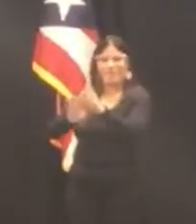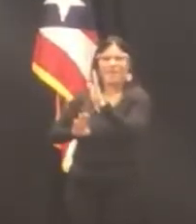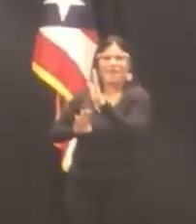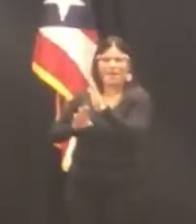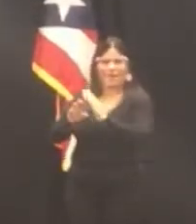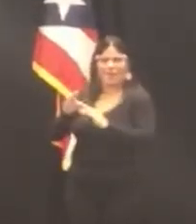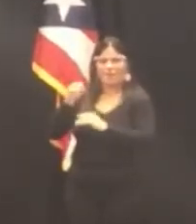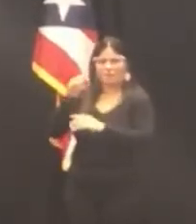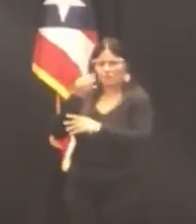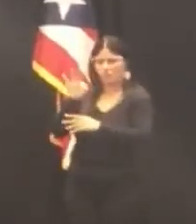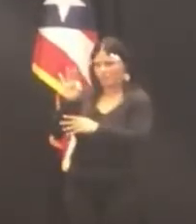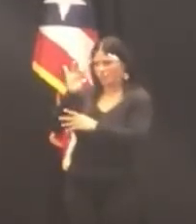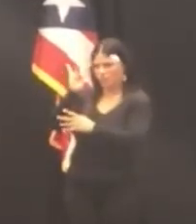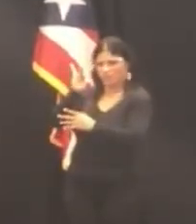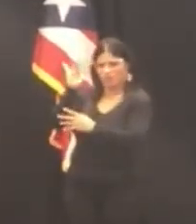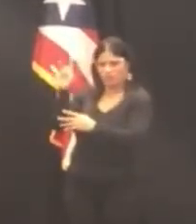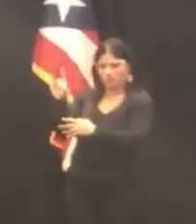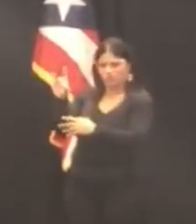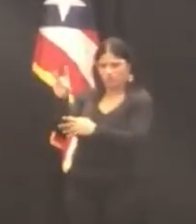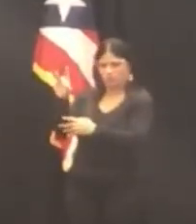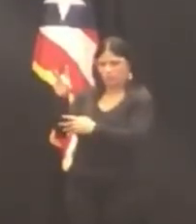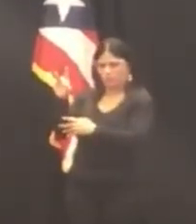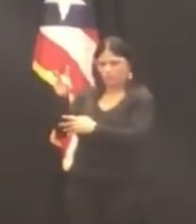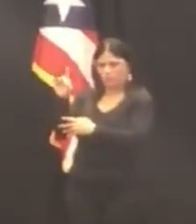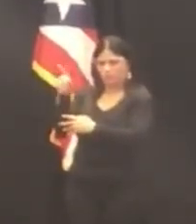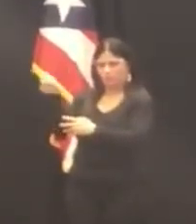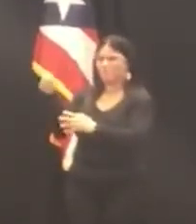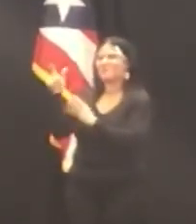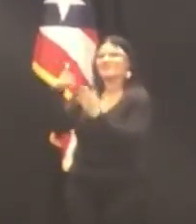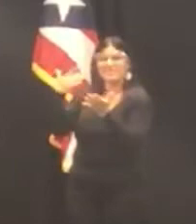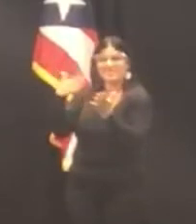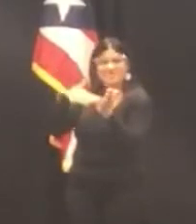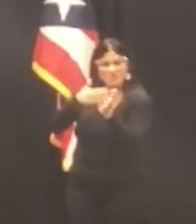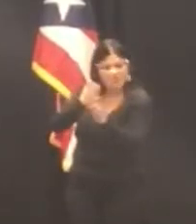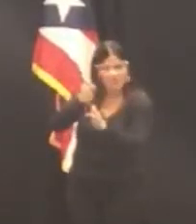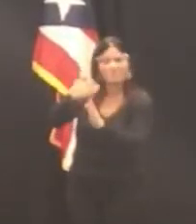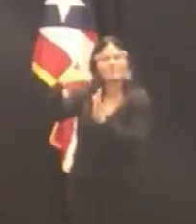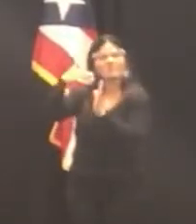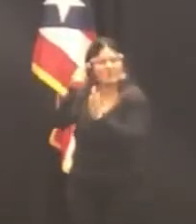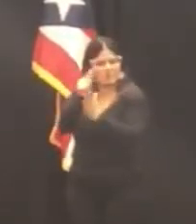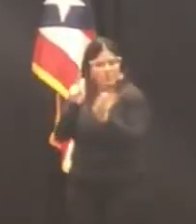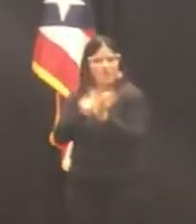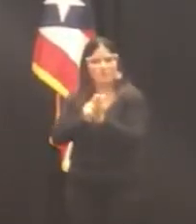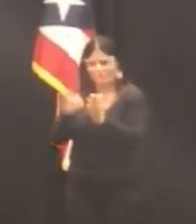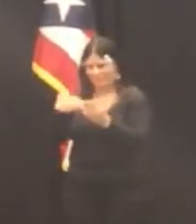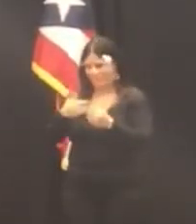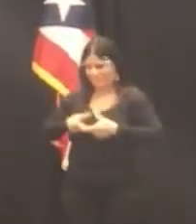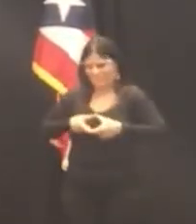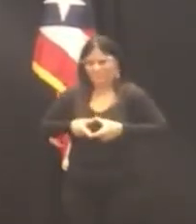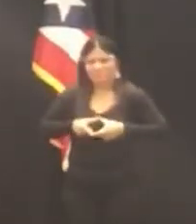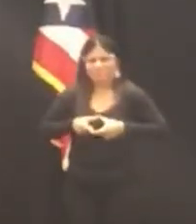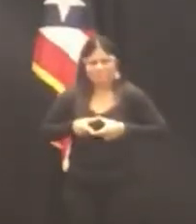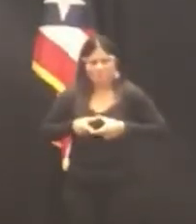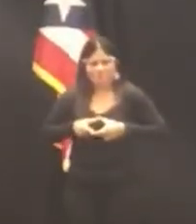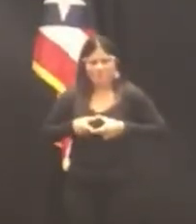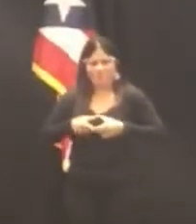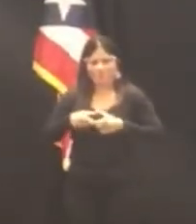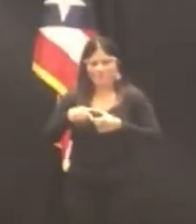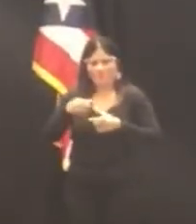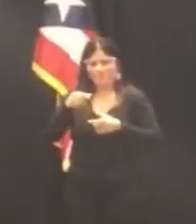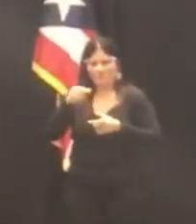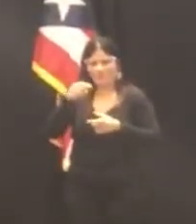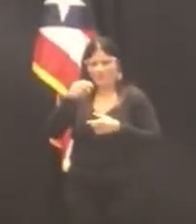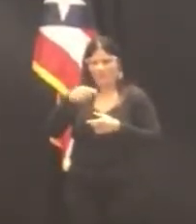siendo la licenciada Brignoni Mártir la recipiente de la medalla Antonia Sáez, como la estudiante